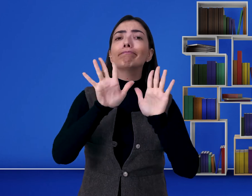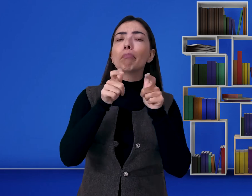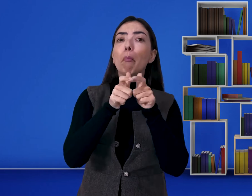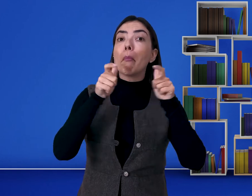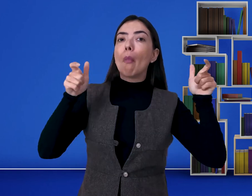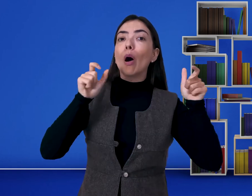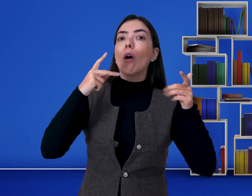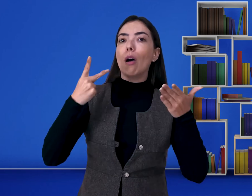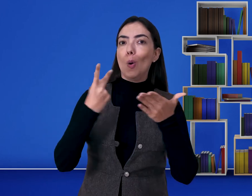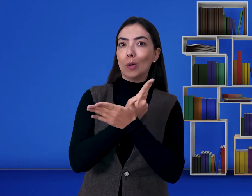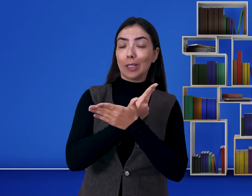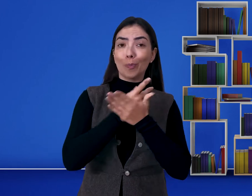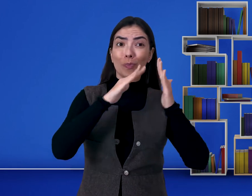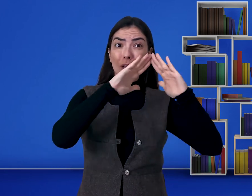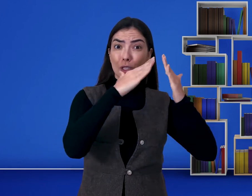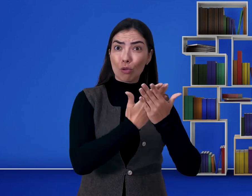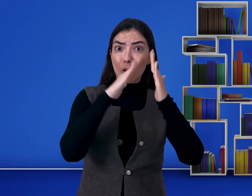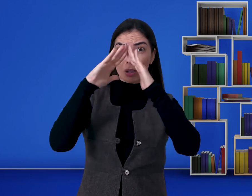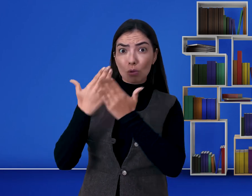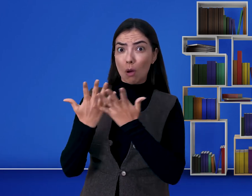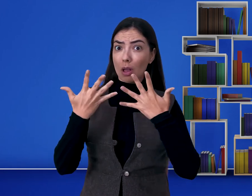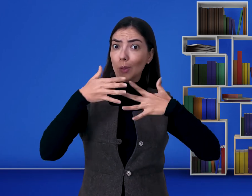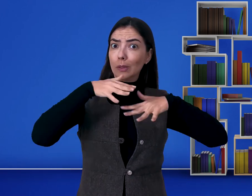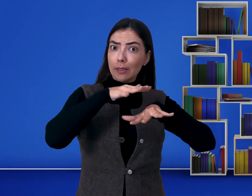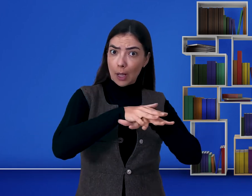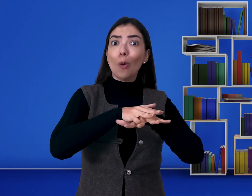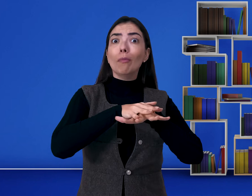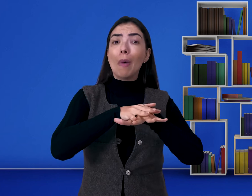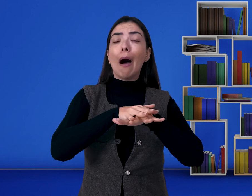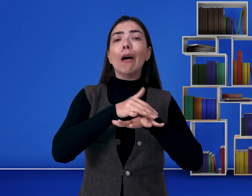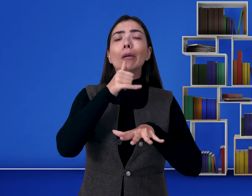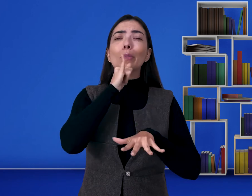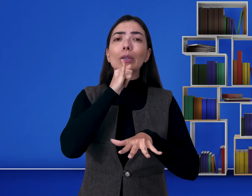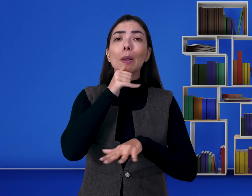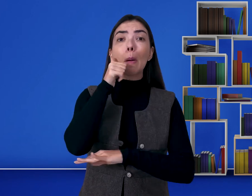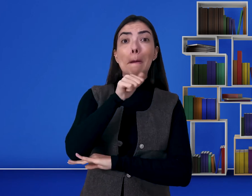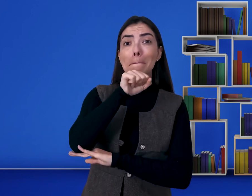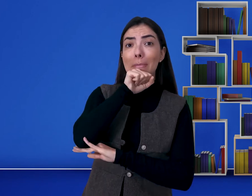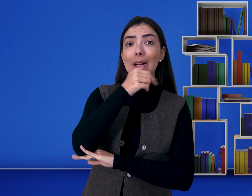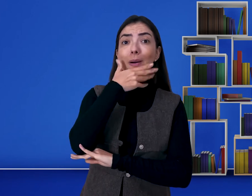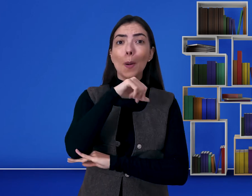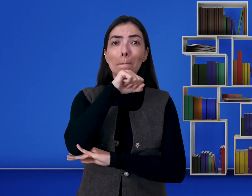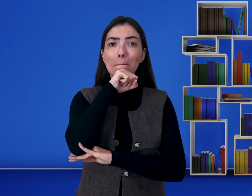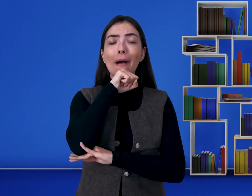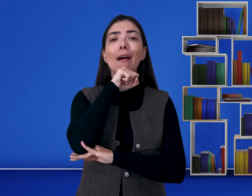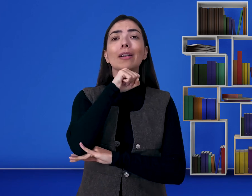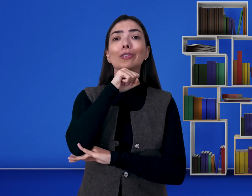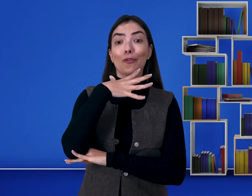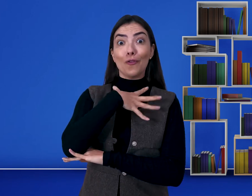Mas, na maioria das vezes, acontece da escola dizer que é inclusiva o